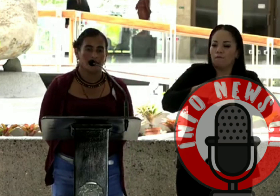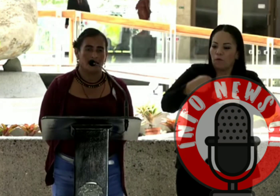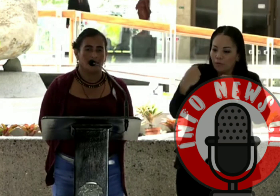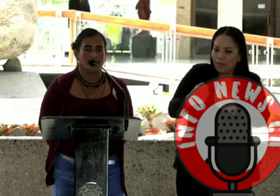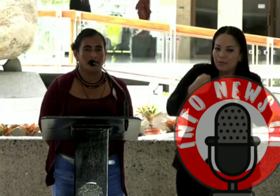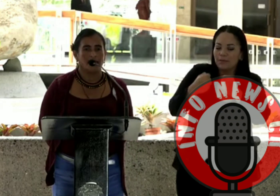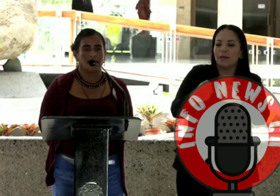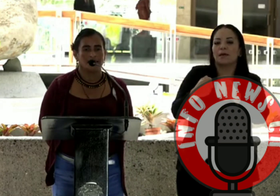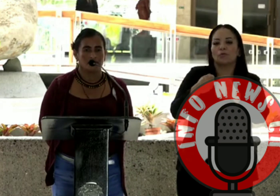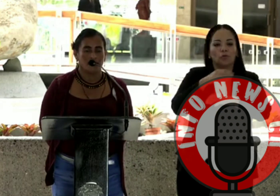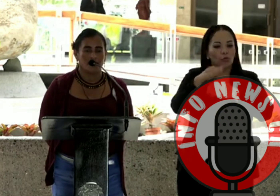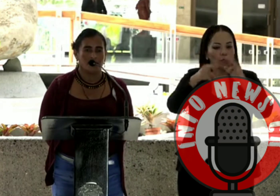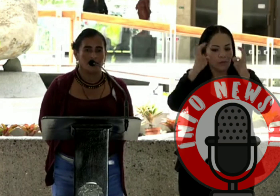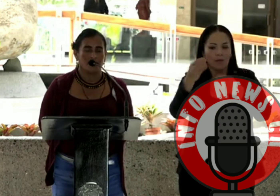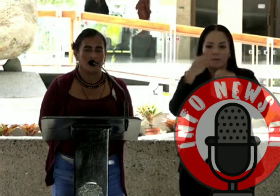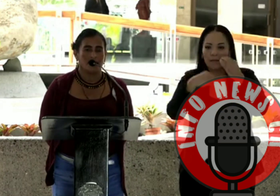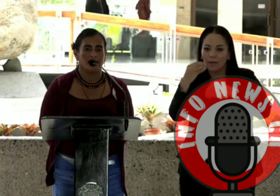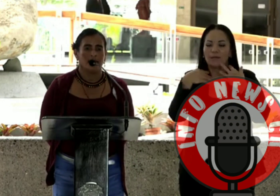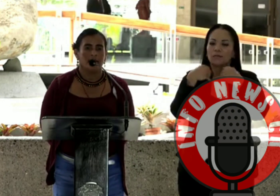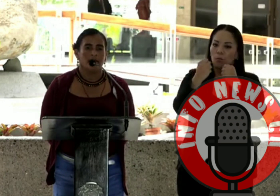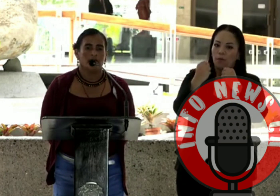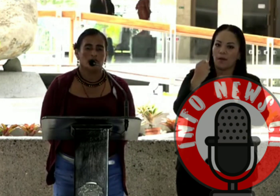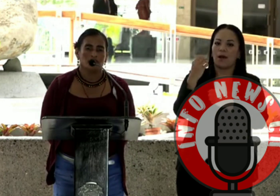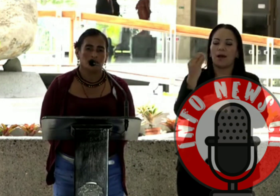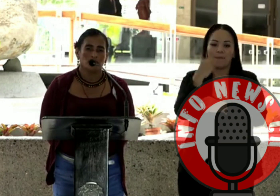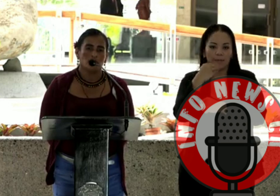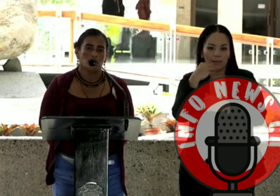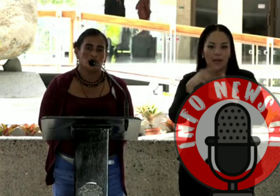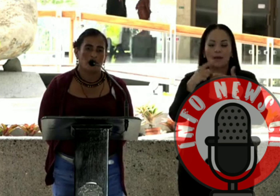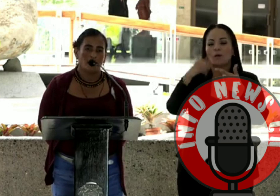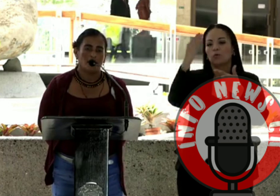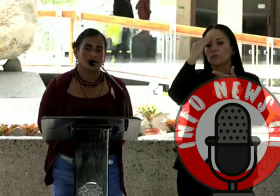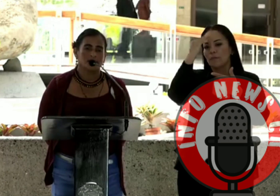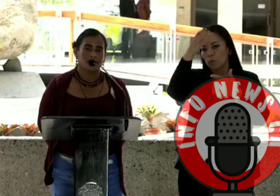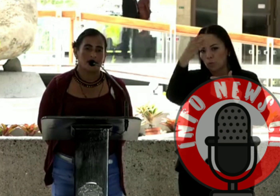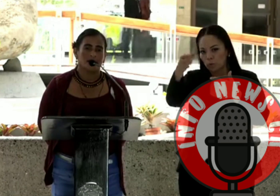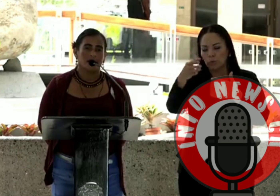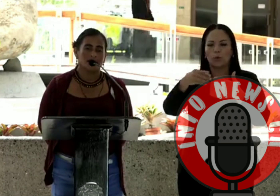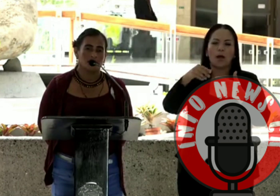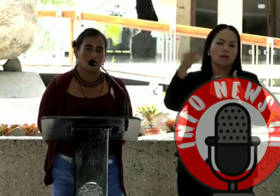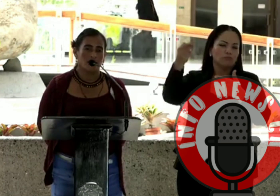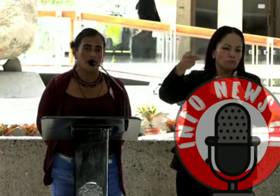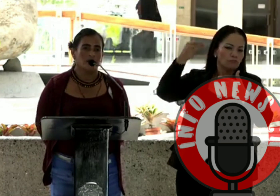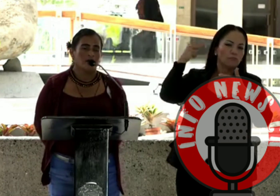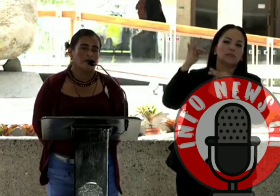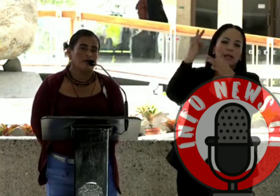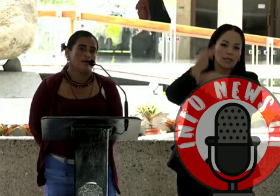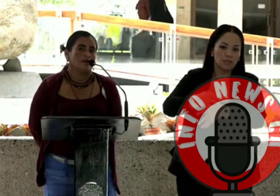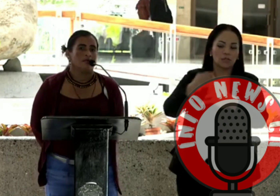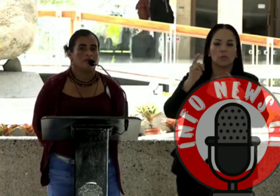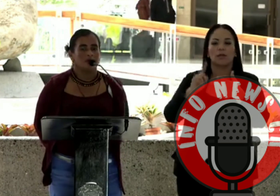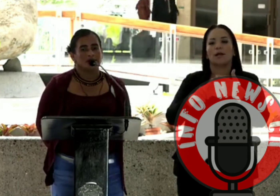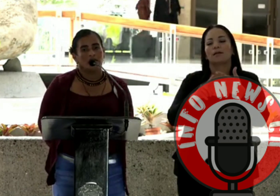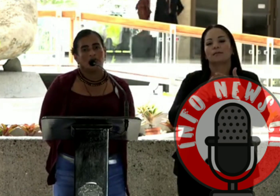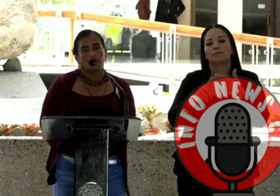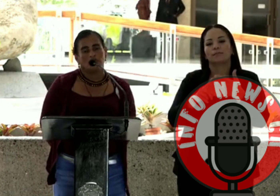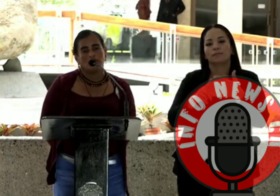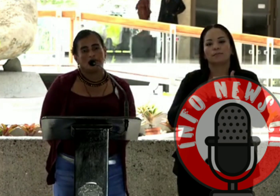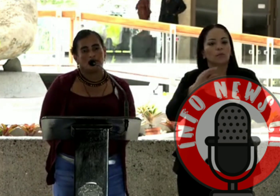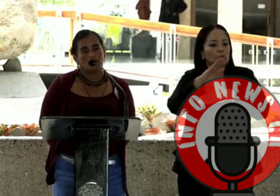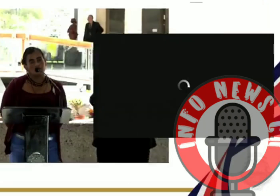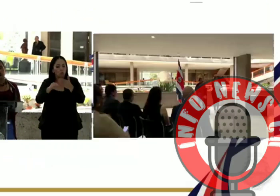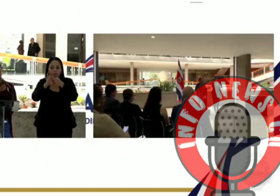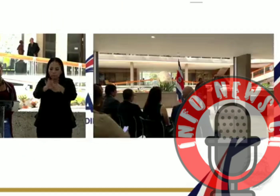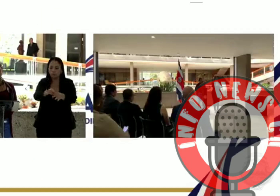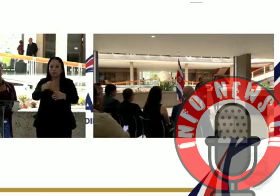es la soberanía alimentaria, la seguridad alimentaria, el conocimiento cultural, ancestral, tradicional, basado en toda